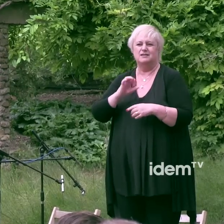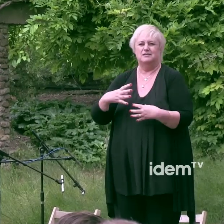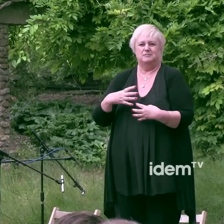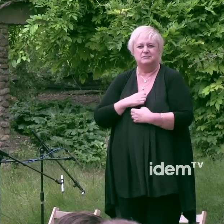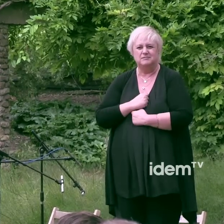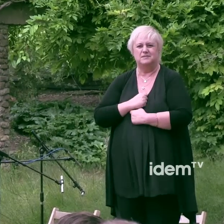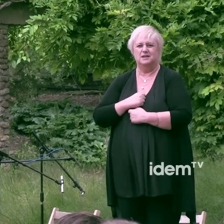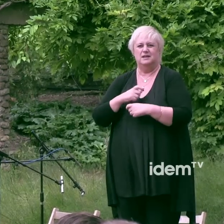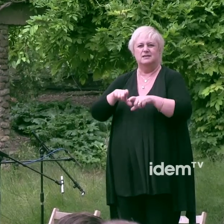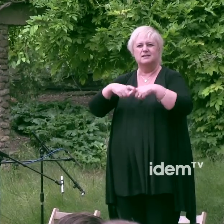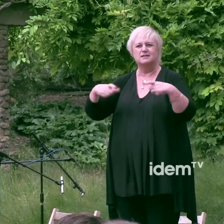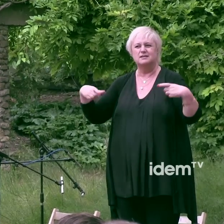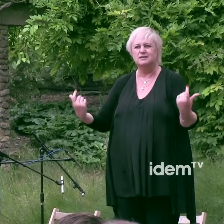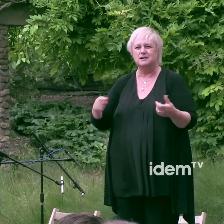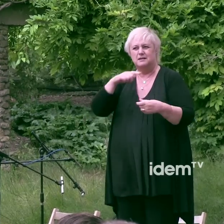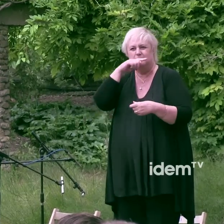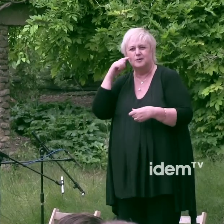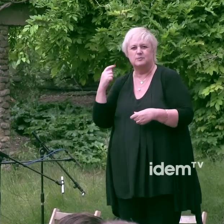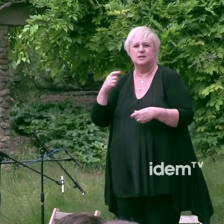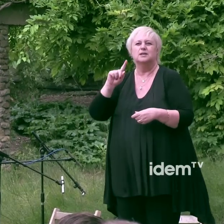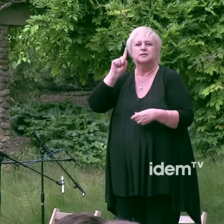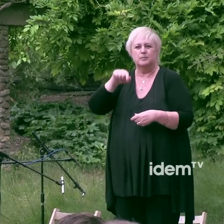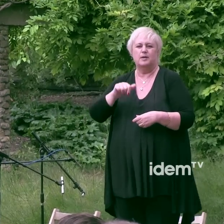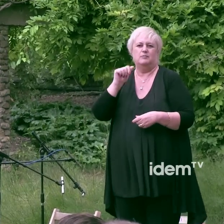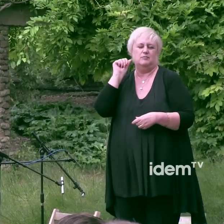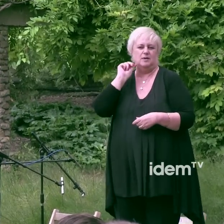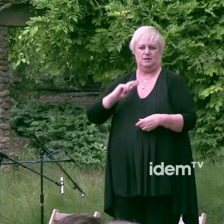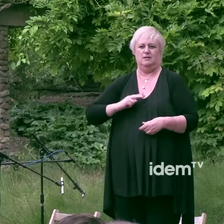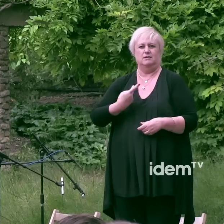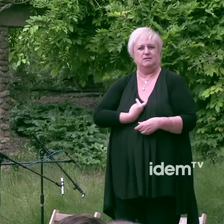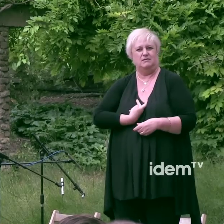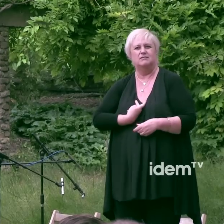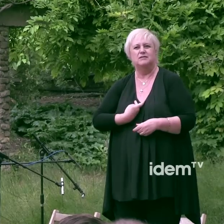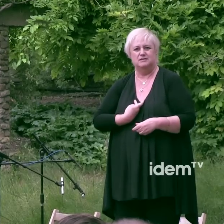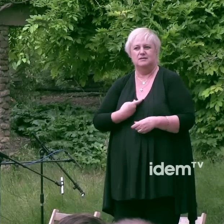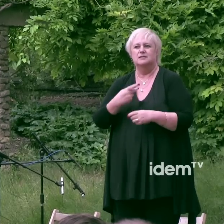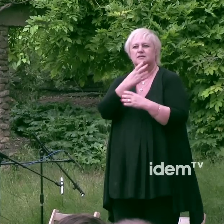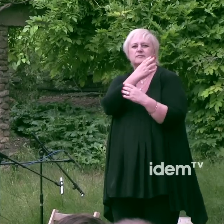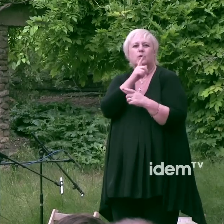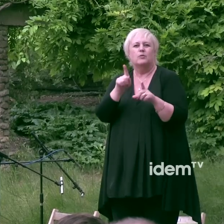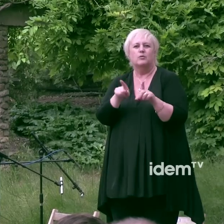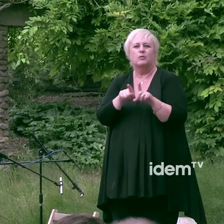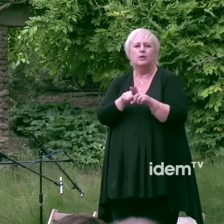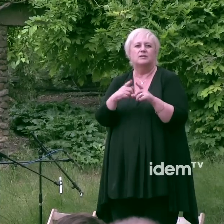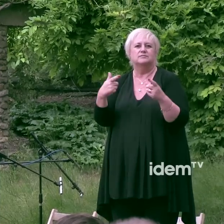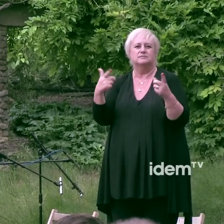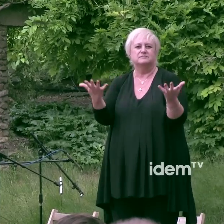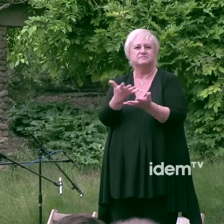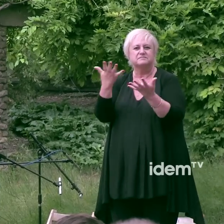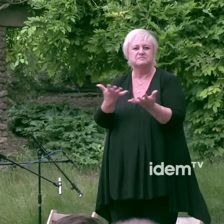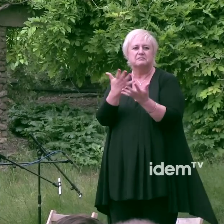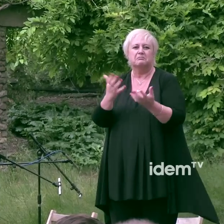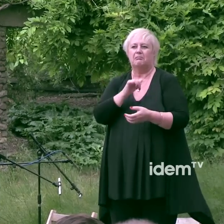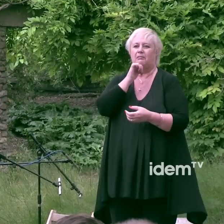la població d'homes homosexuals i també de dones transsexuals. Defugint plantejaments simplistes estigmatitzants i